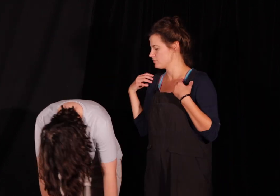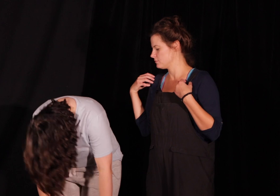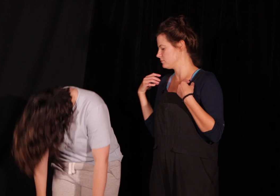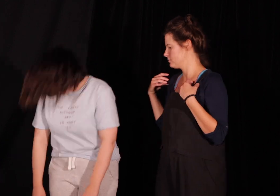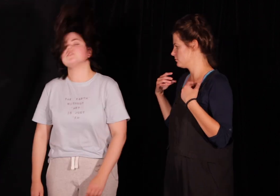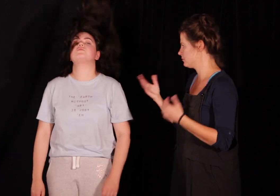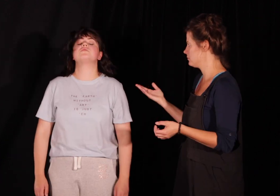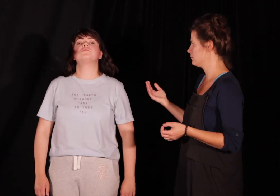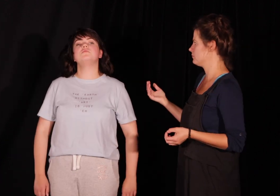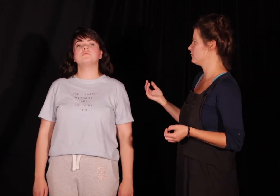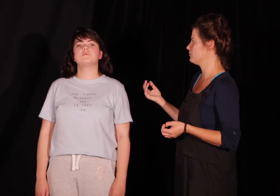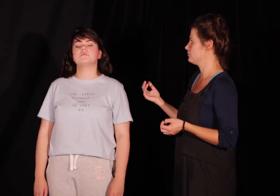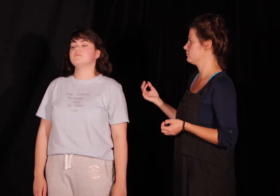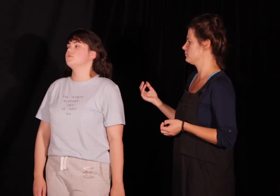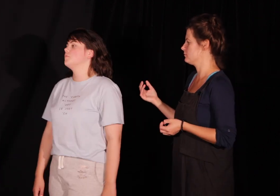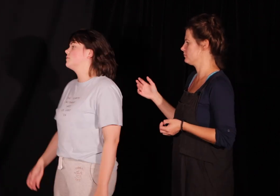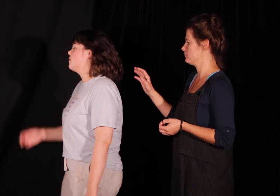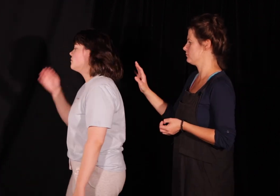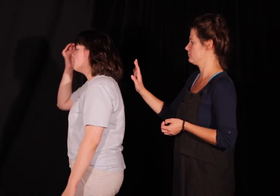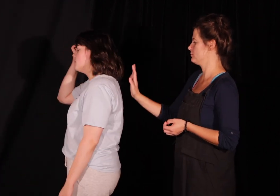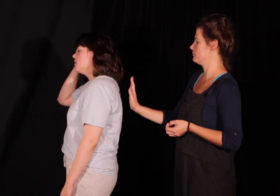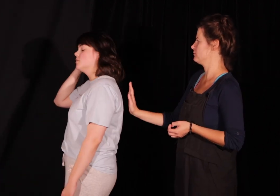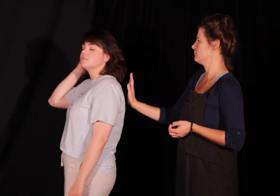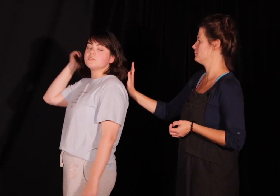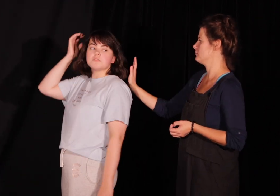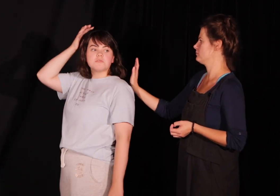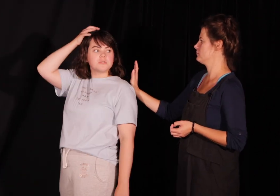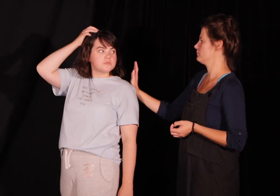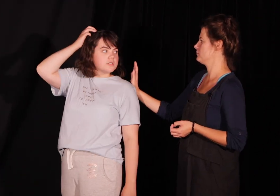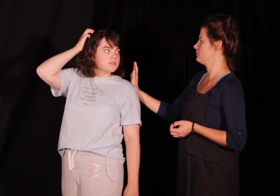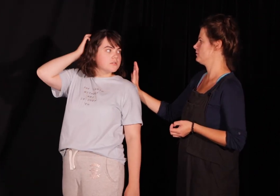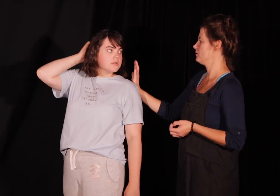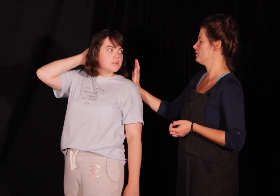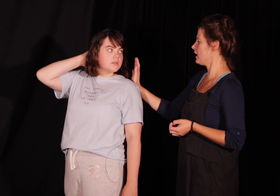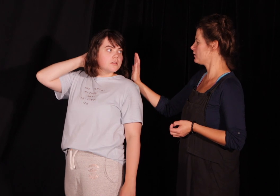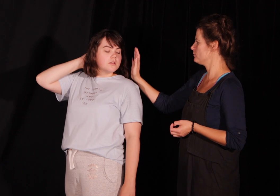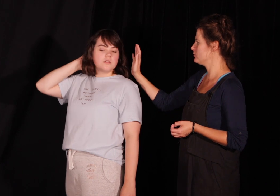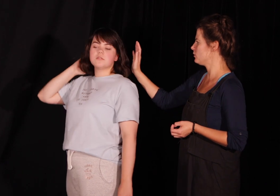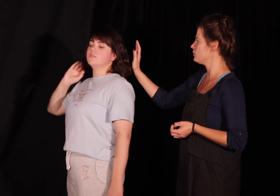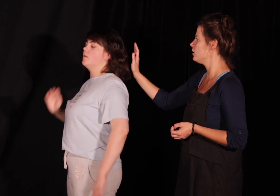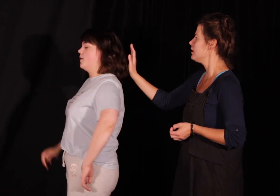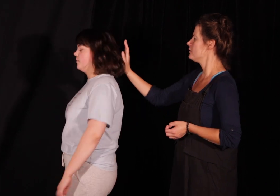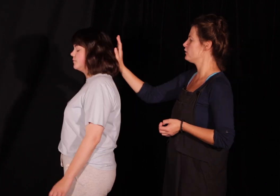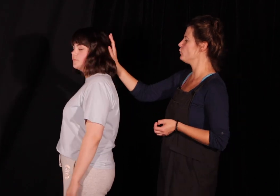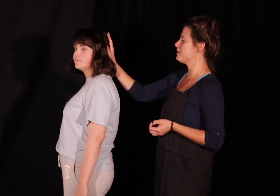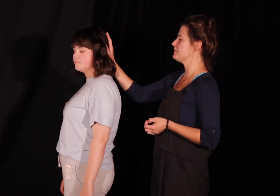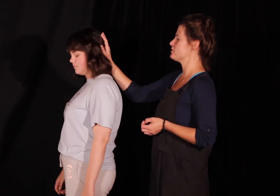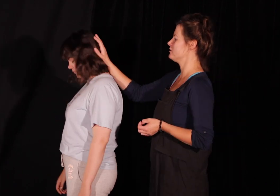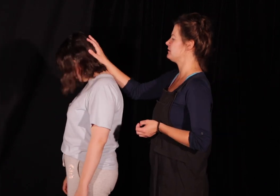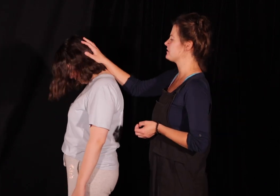od początku? albo już powstałam to jeszcze raz powiedz może tak no tak rolujemy to jest